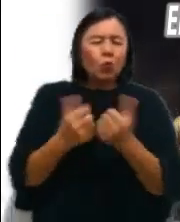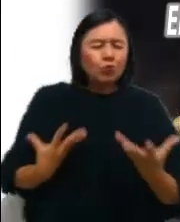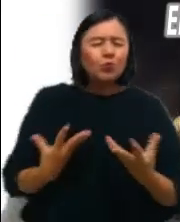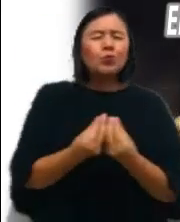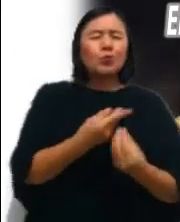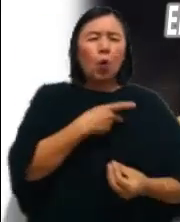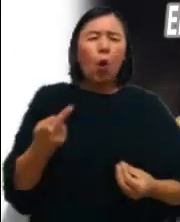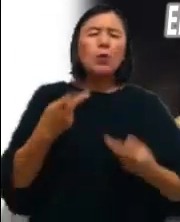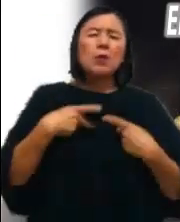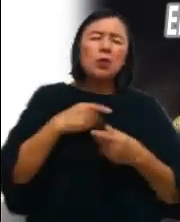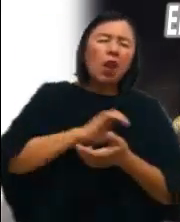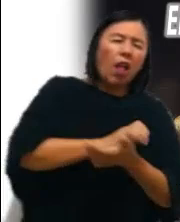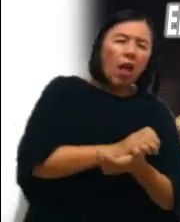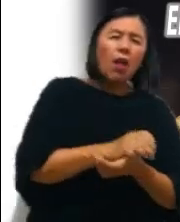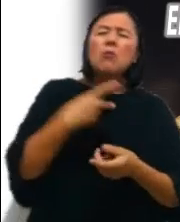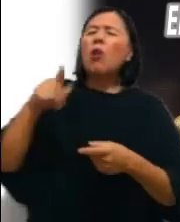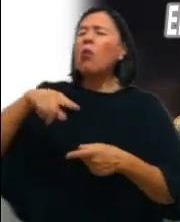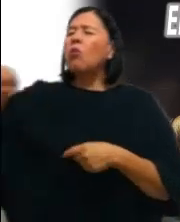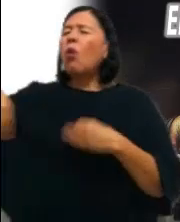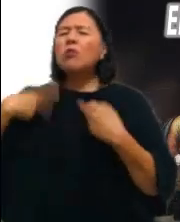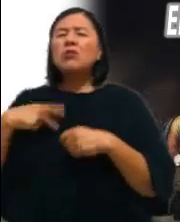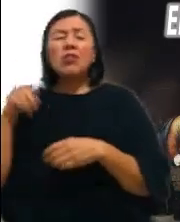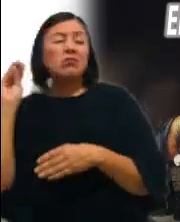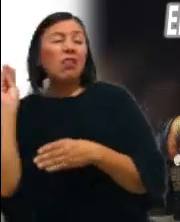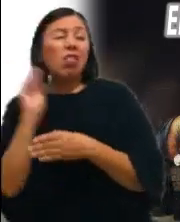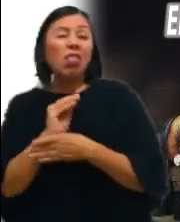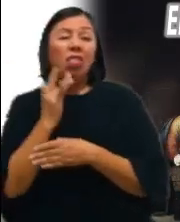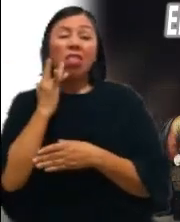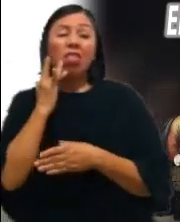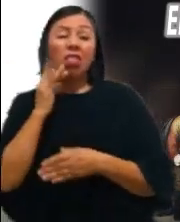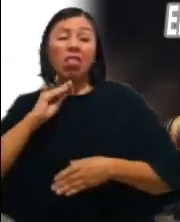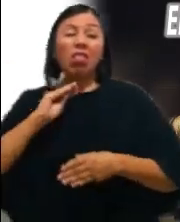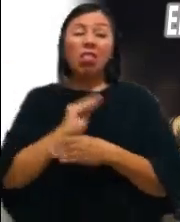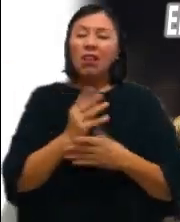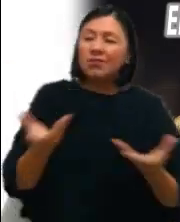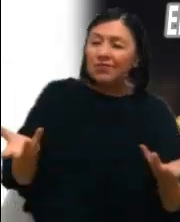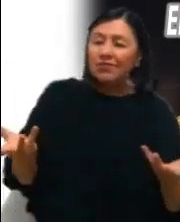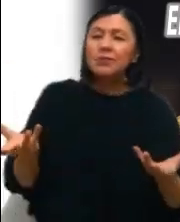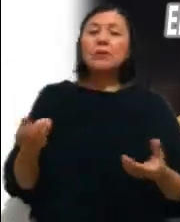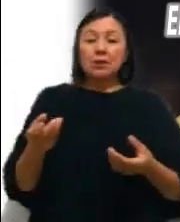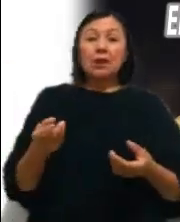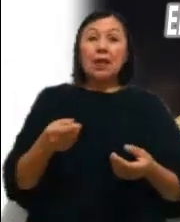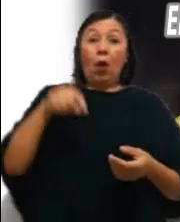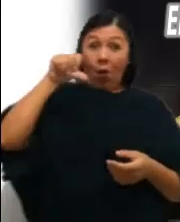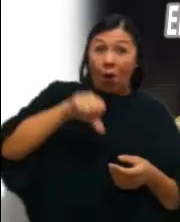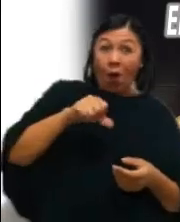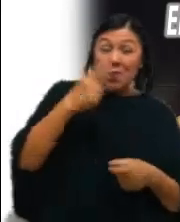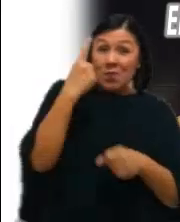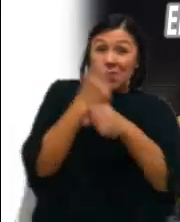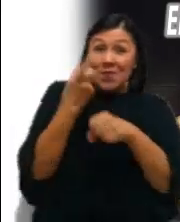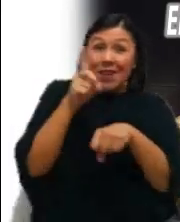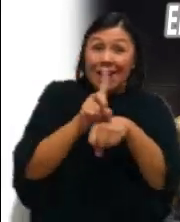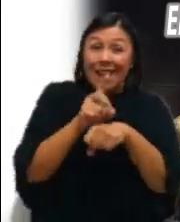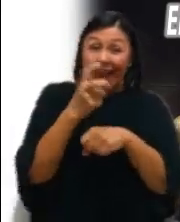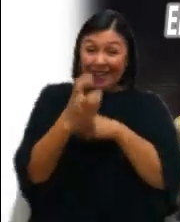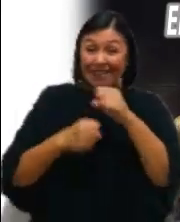el mundo continúa su camino de ignorancia y desprecio Este primer día del año aparece saturado de fiestas